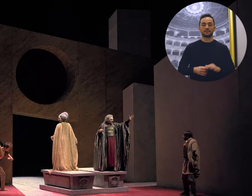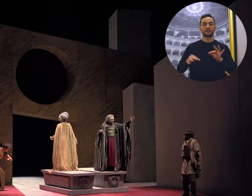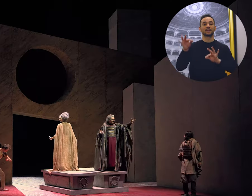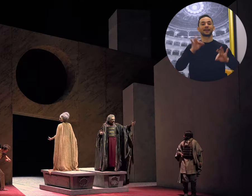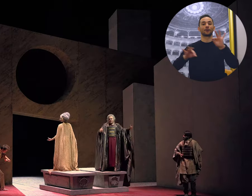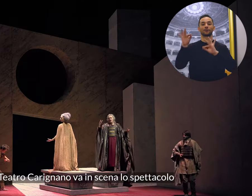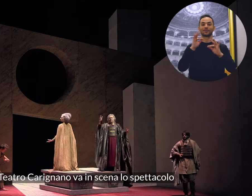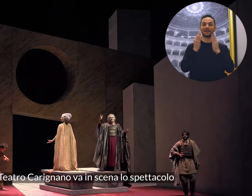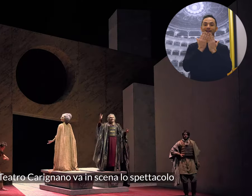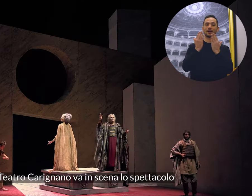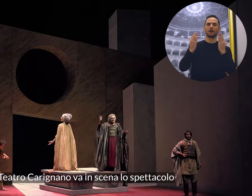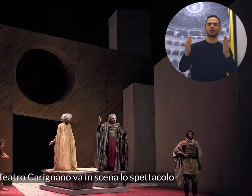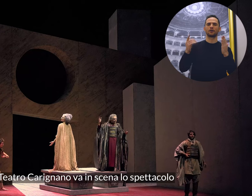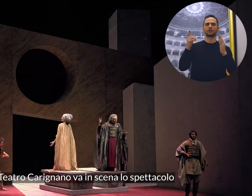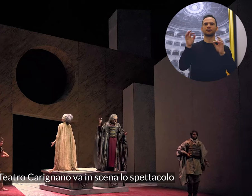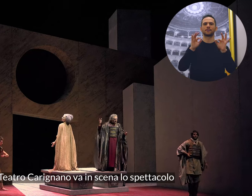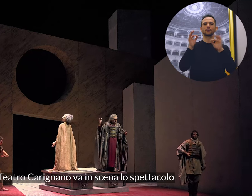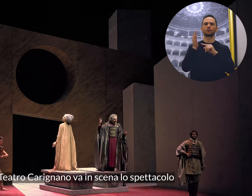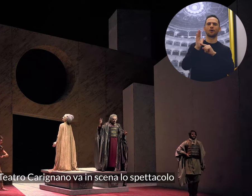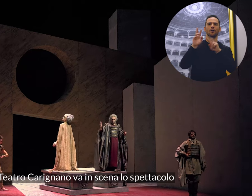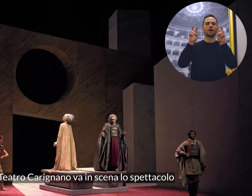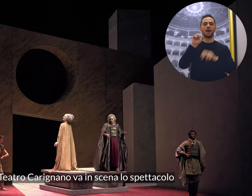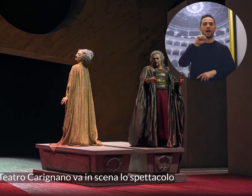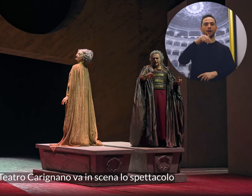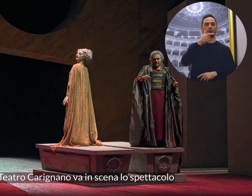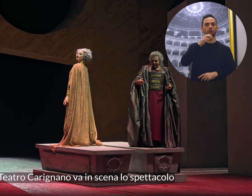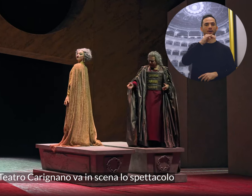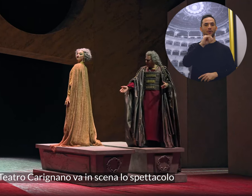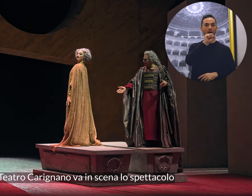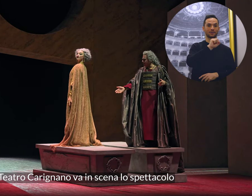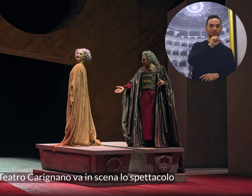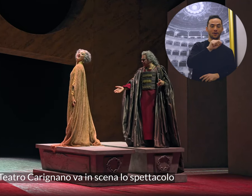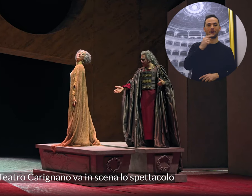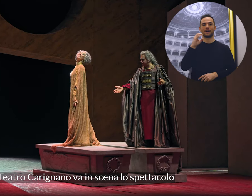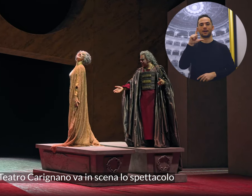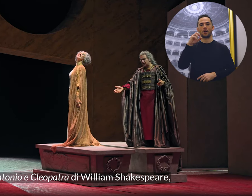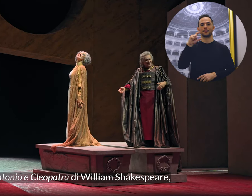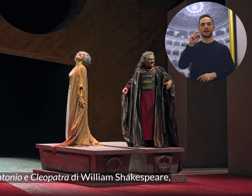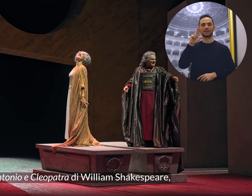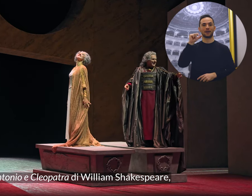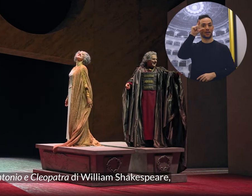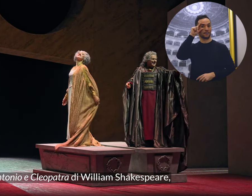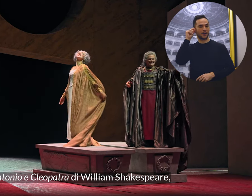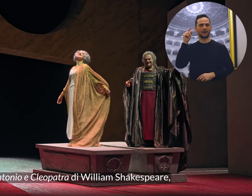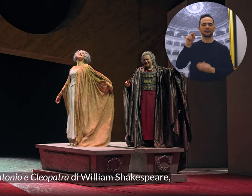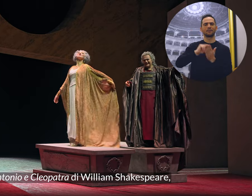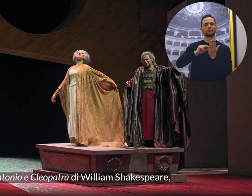Al Teatro Carignano va in scena lo spettacolo Antonio e Cleopatra,